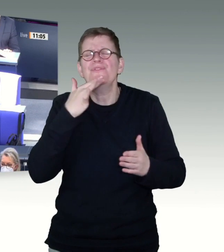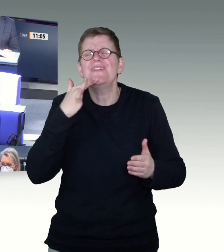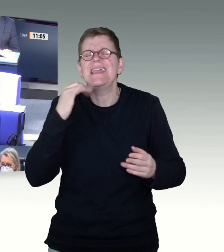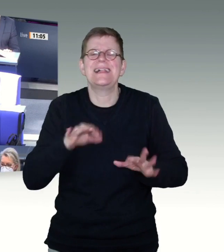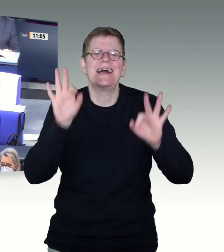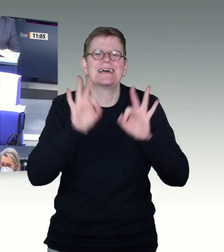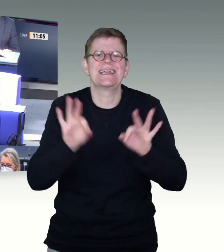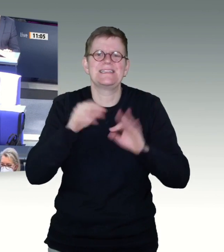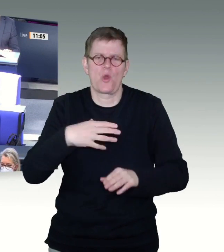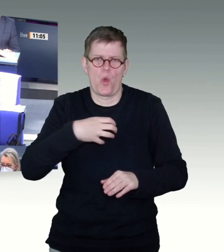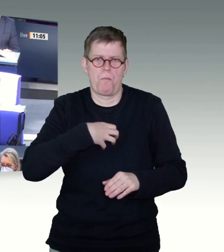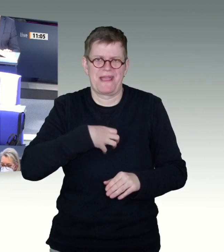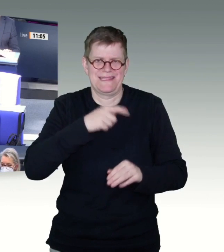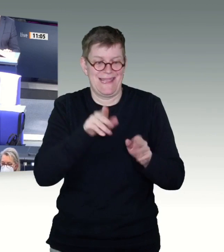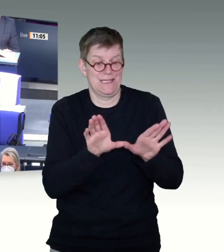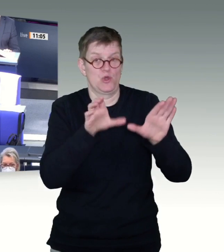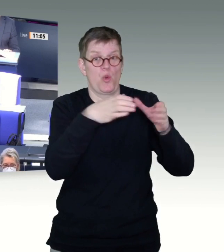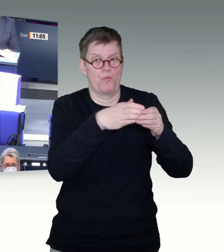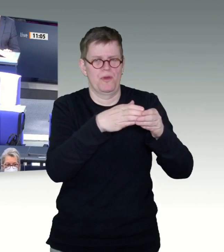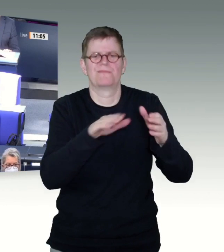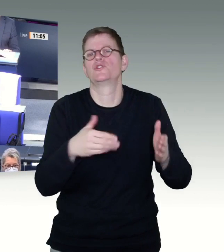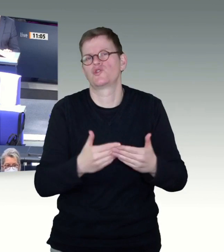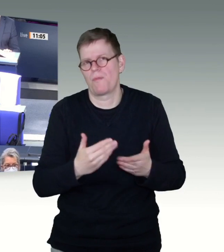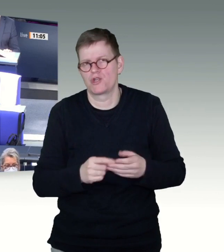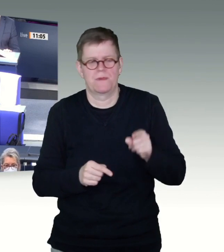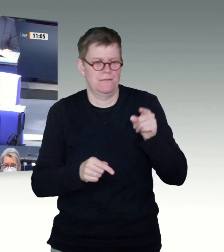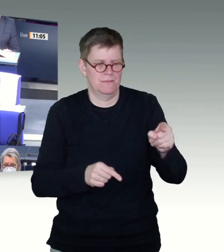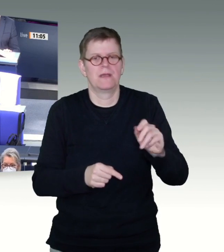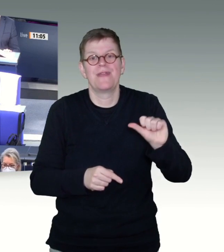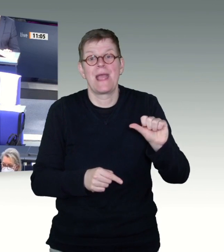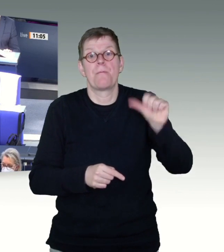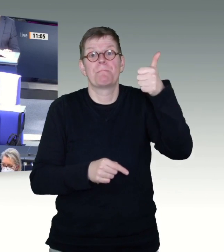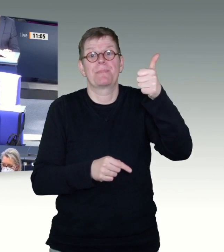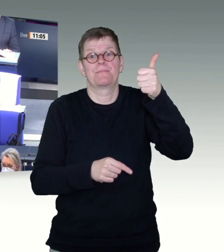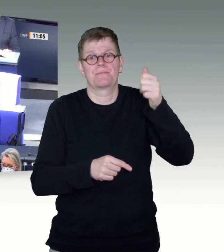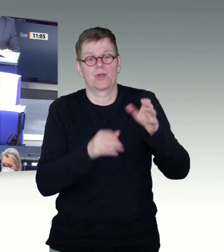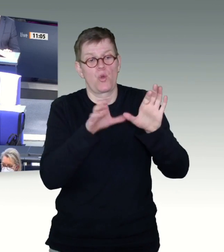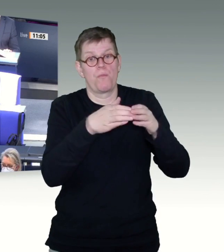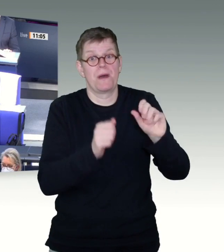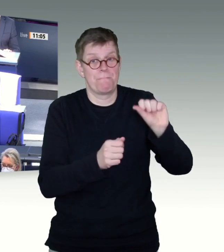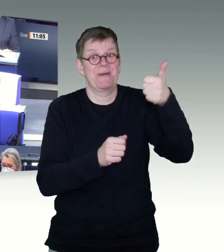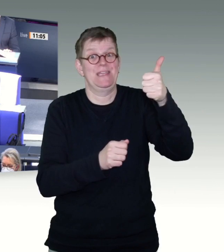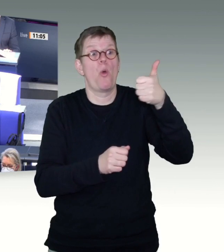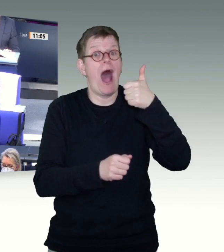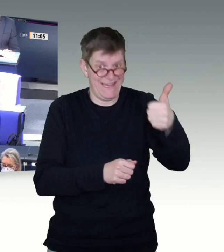Risikopatientinnengruppen, die entweder zur Priorisierungsgruppe 1 oder zur Priorisierungsgruppe 2 gehören,